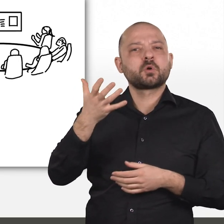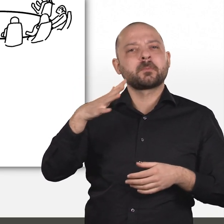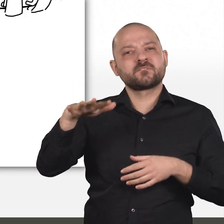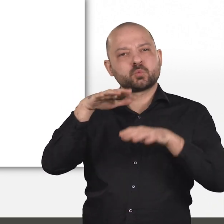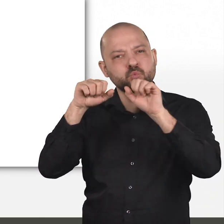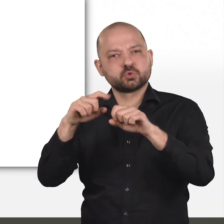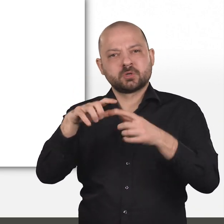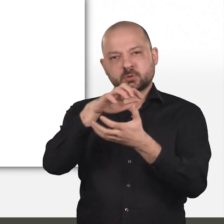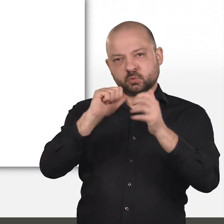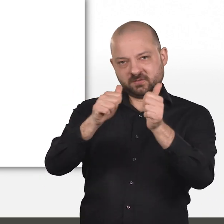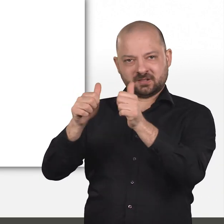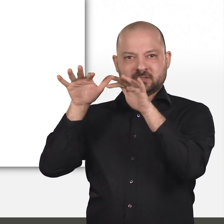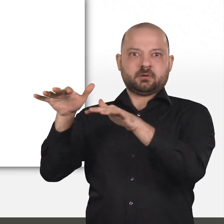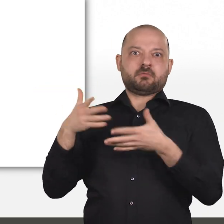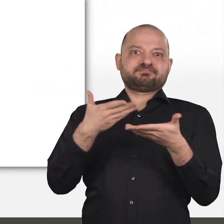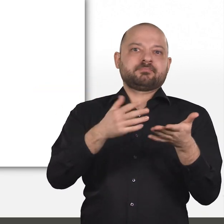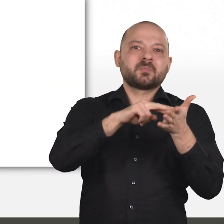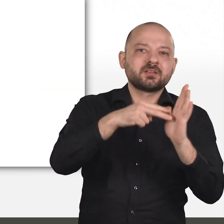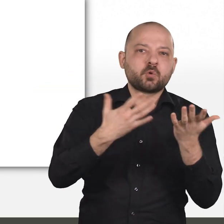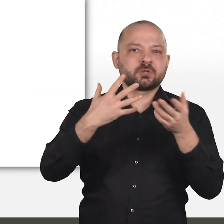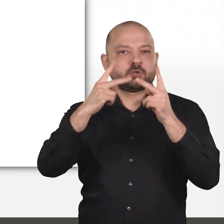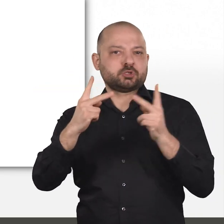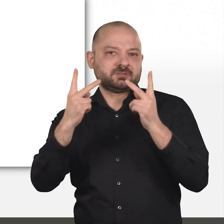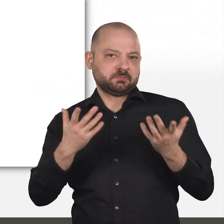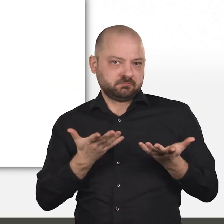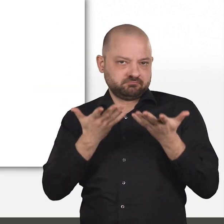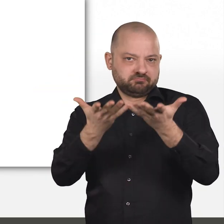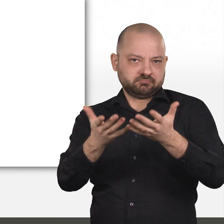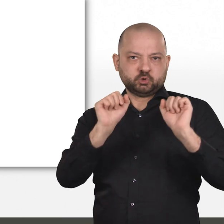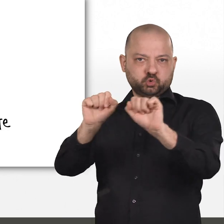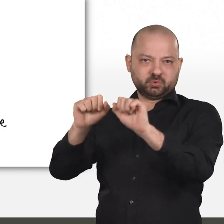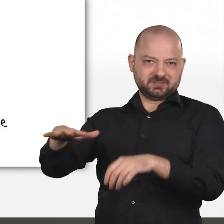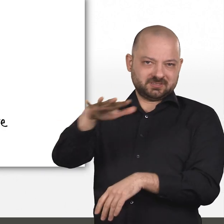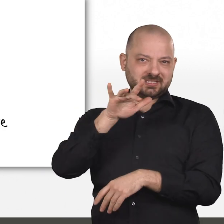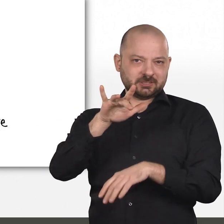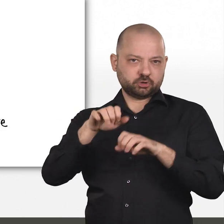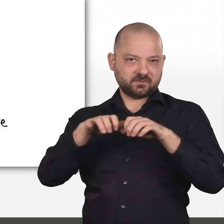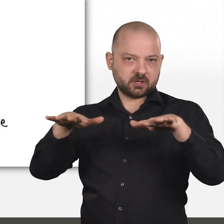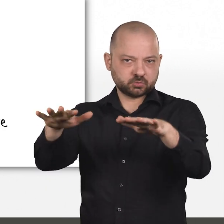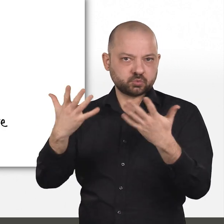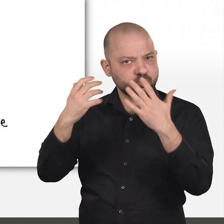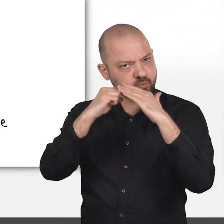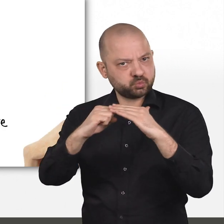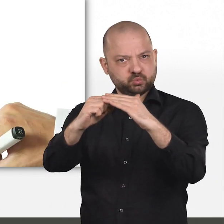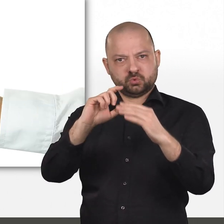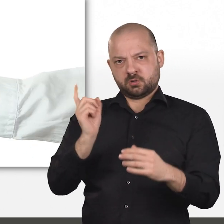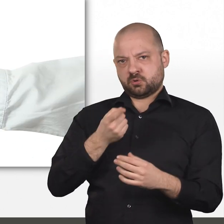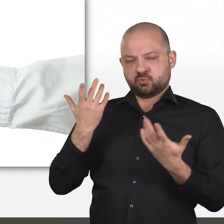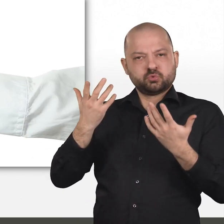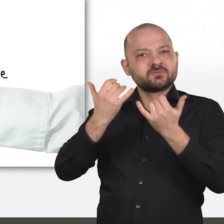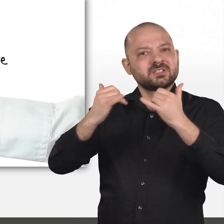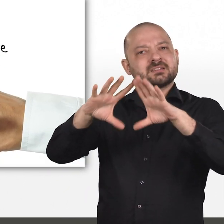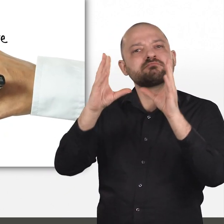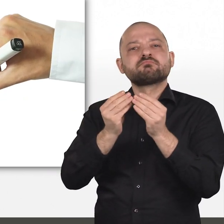Die vom Bundesamt für Bevölkerungsschutz und Katastrophenhilfe erarbeiteten Methoden und Konzepte zum Schutz kritischer Infrastrukturen